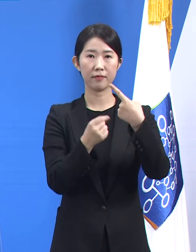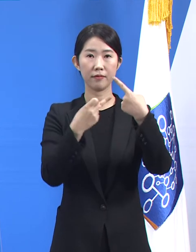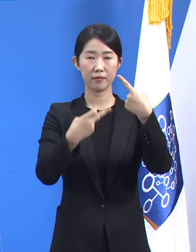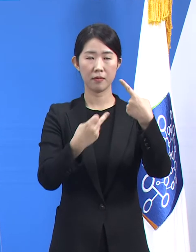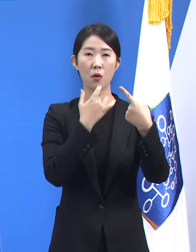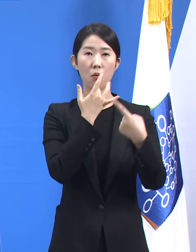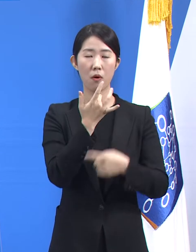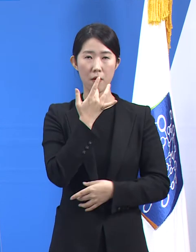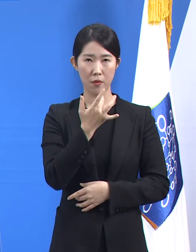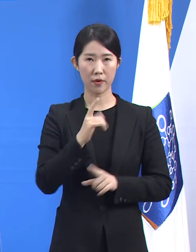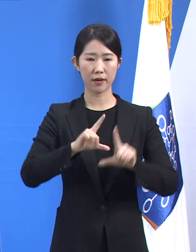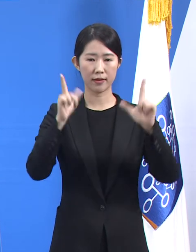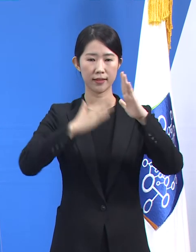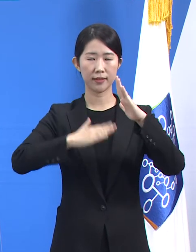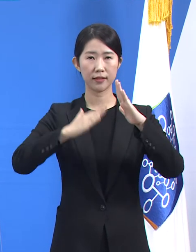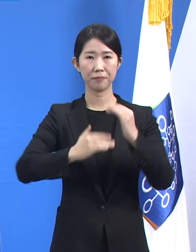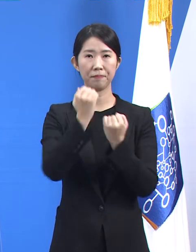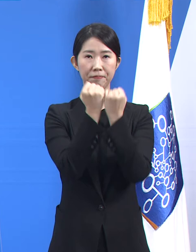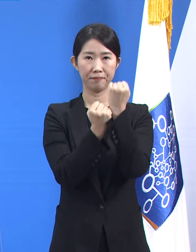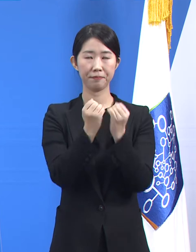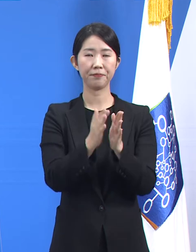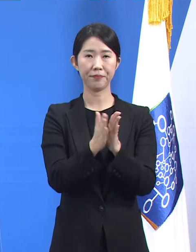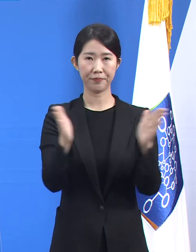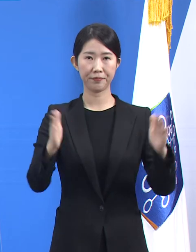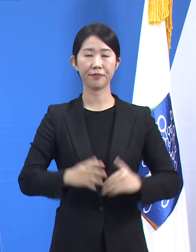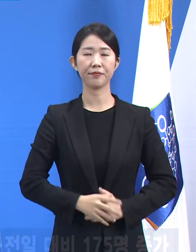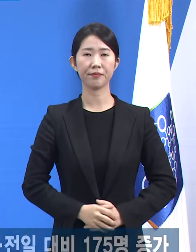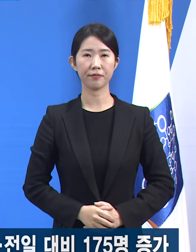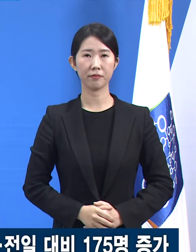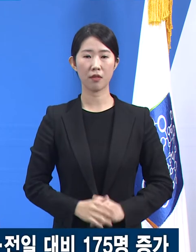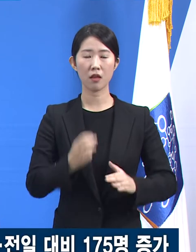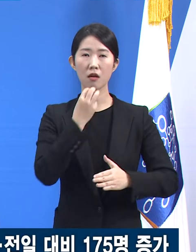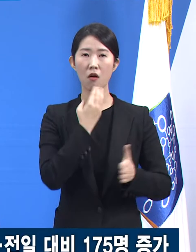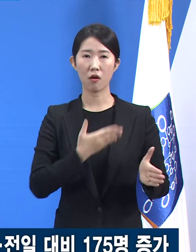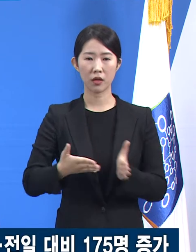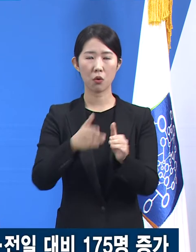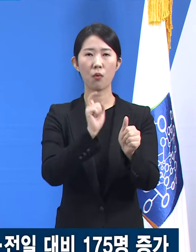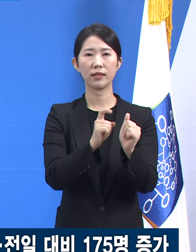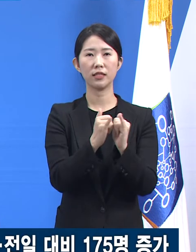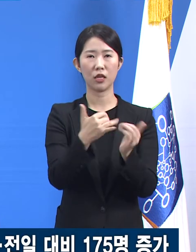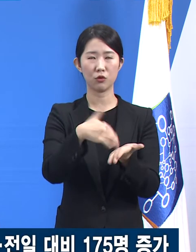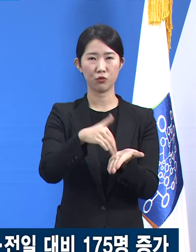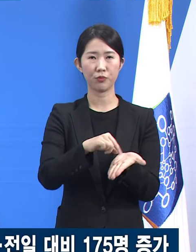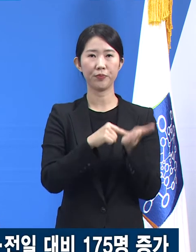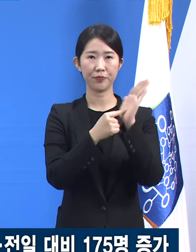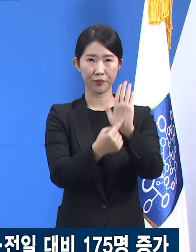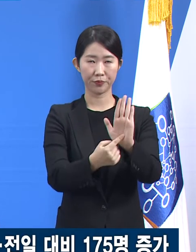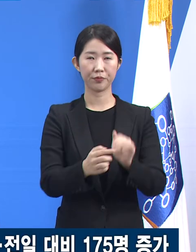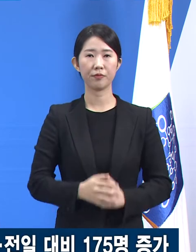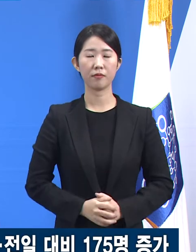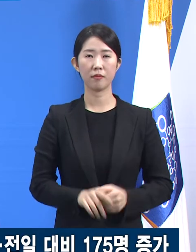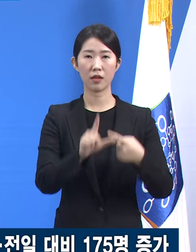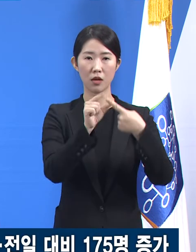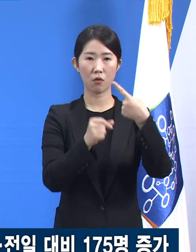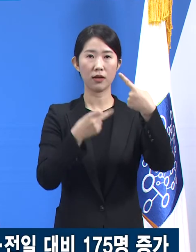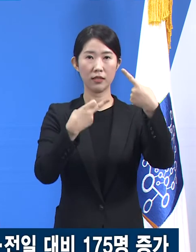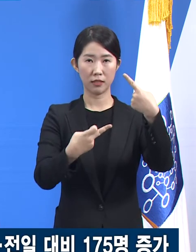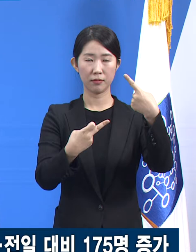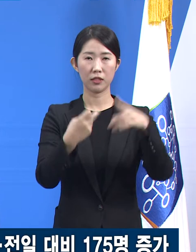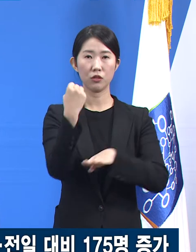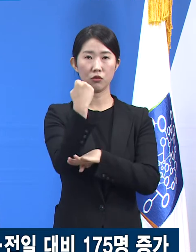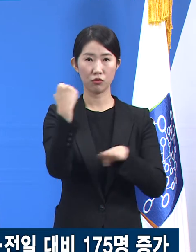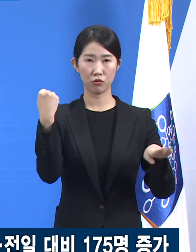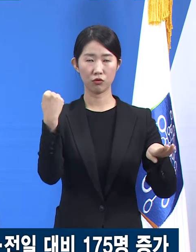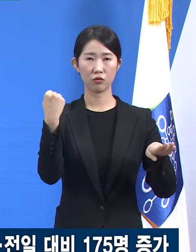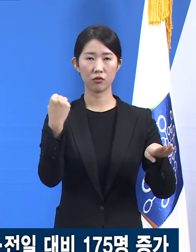대응 관련 정례 기자회견을 시작하겠습니다. 경기도 확진자 발생 현황입니다. 1월 12일 0시 기준